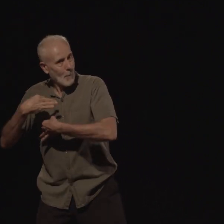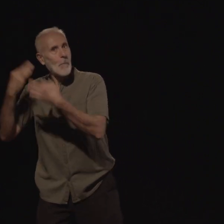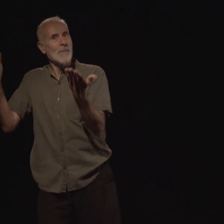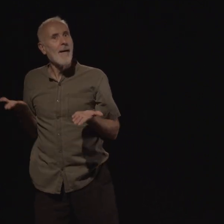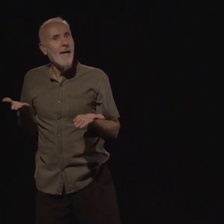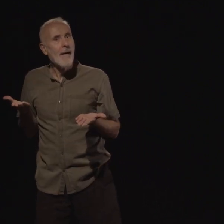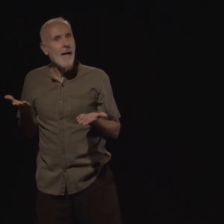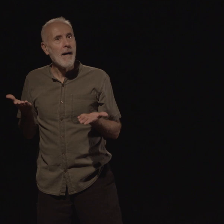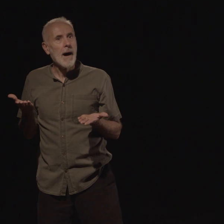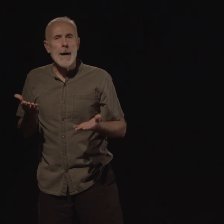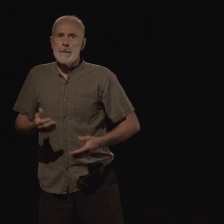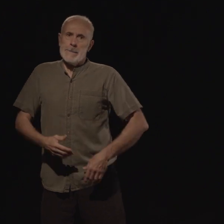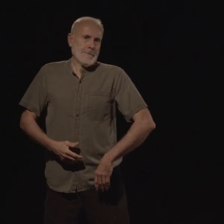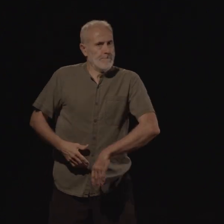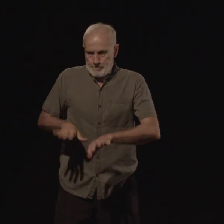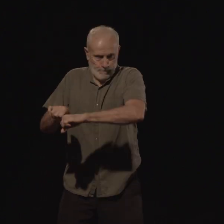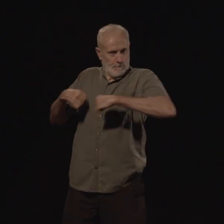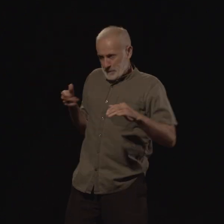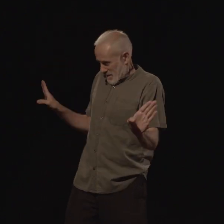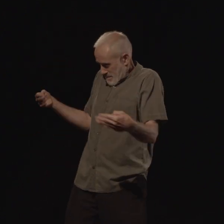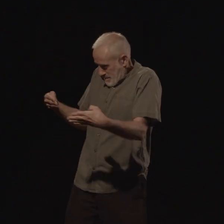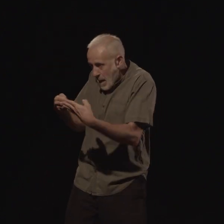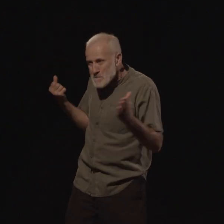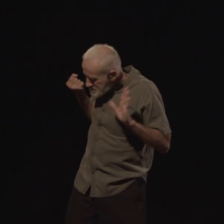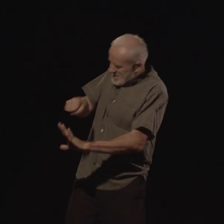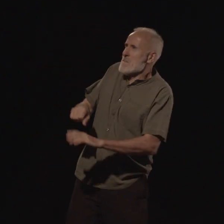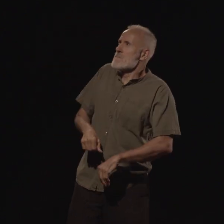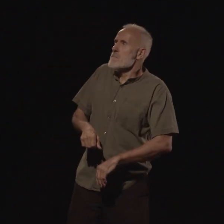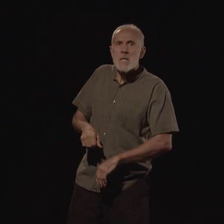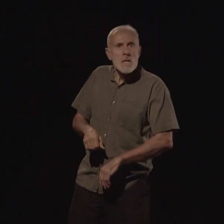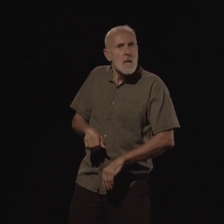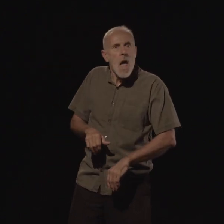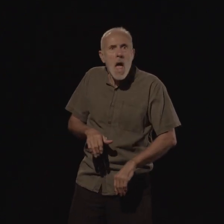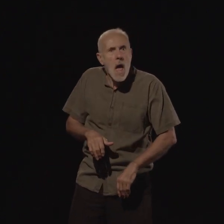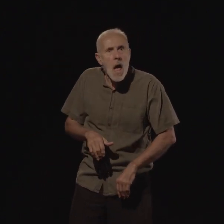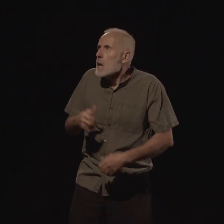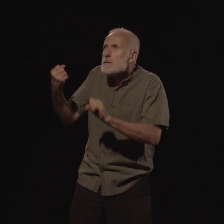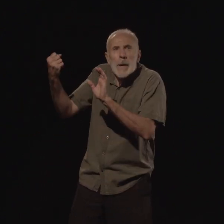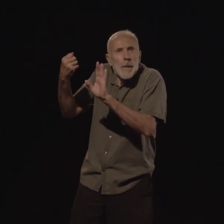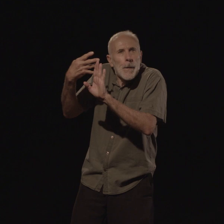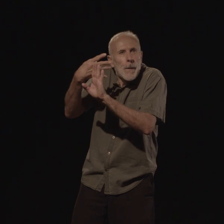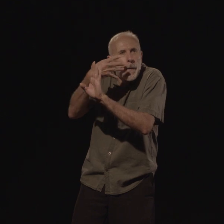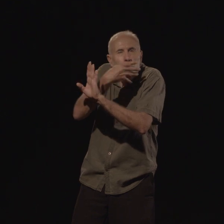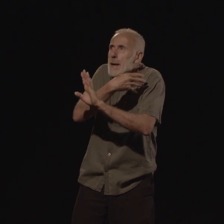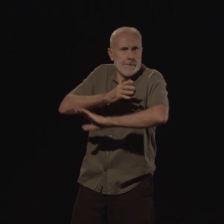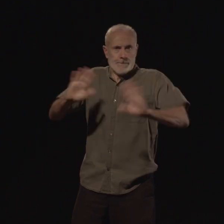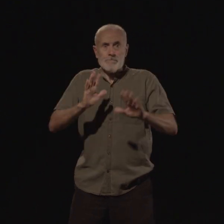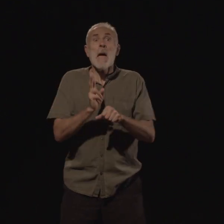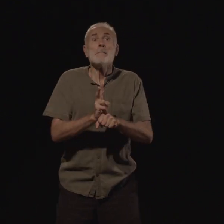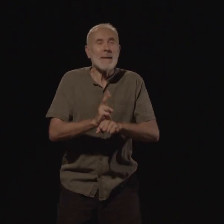L'homme ferma les volets, mais le soleil entrait encore à travers les fentes. L'homme alla chercher du papier et